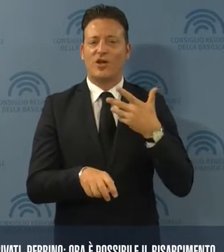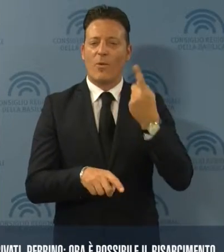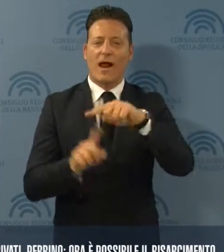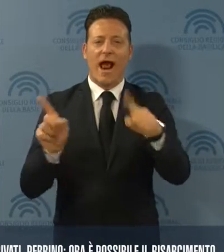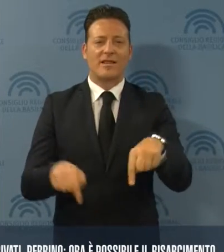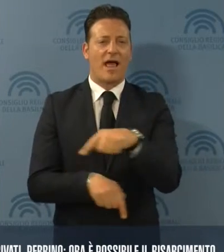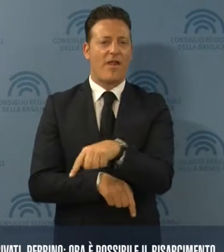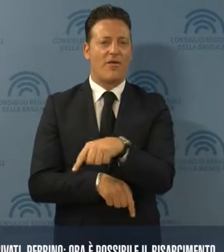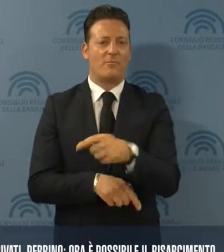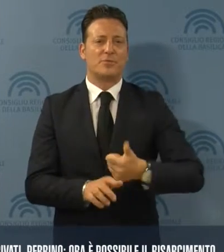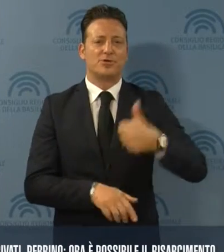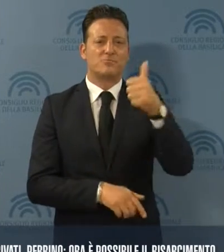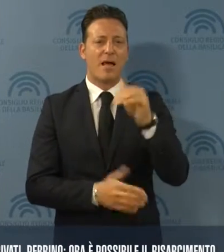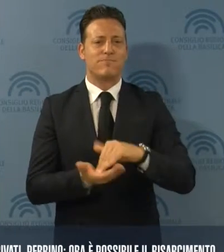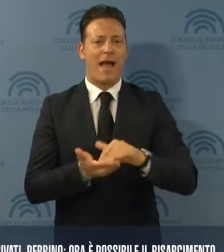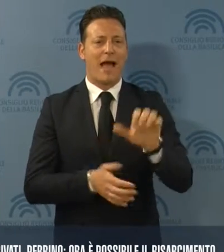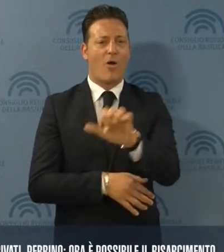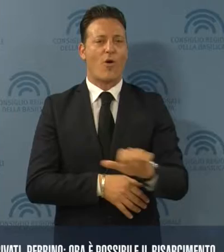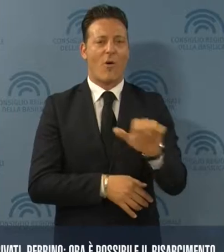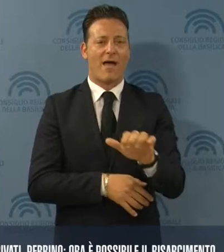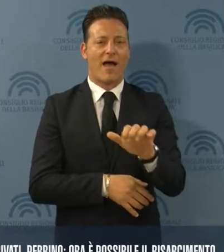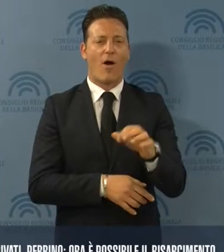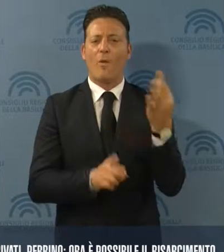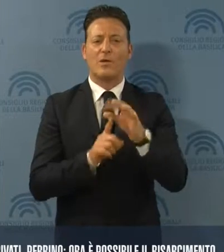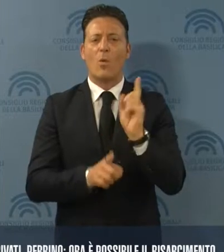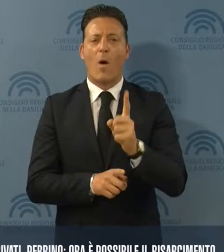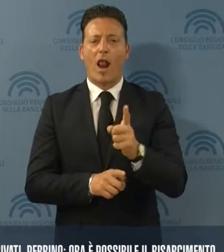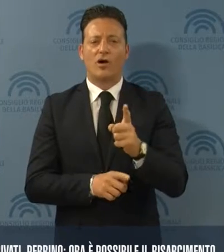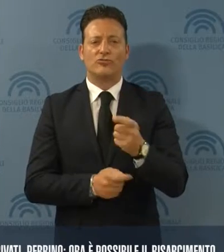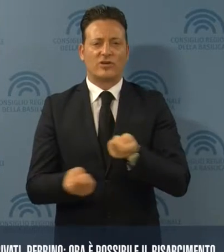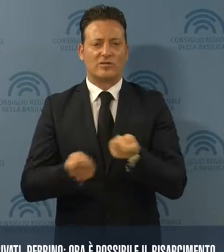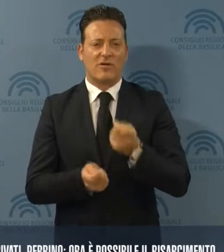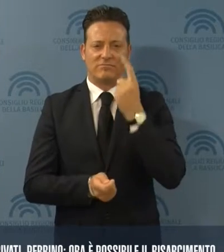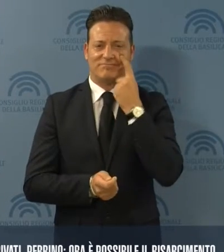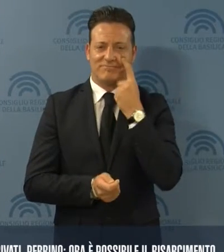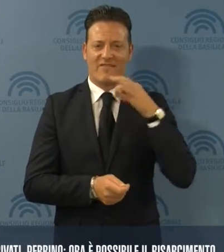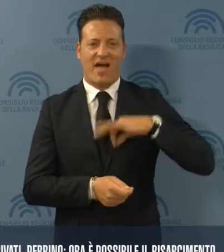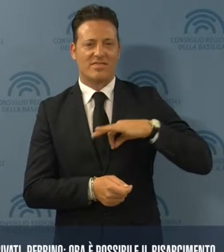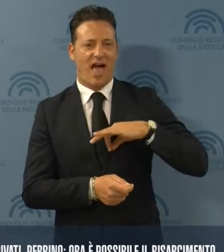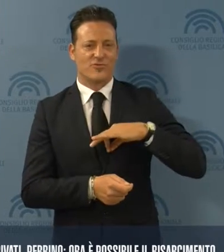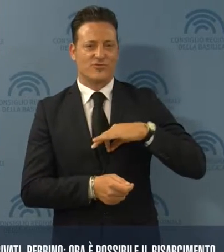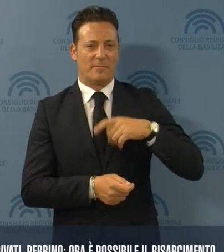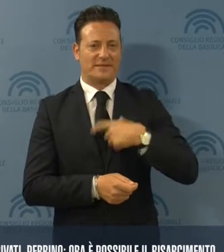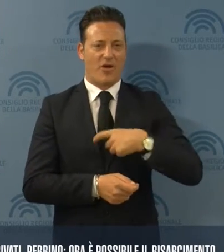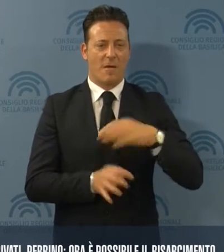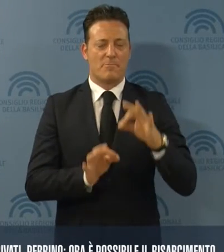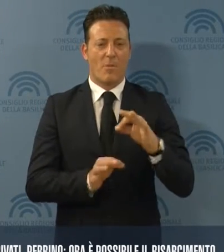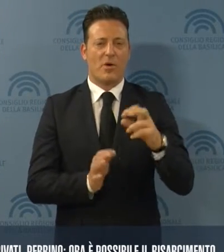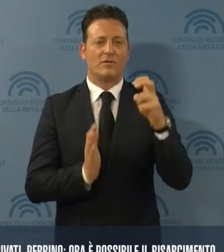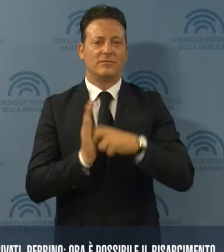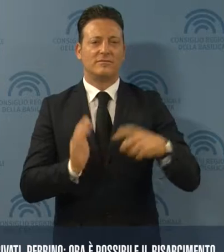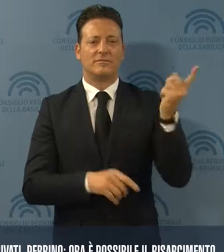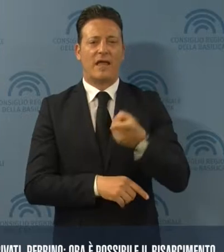cartello tra le principali banche europee con lo scopo di manipolare a proprio vantaggio il corso del